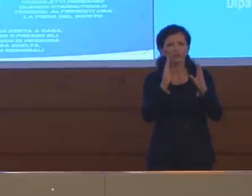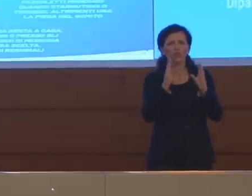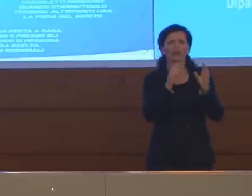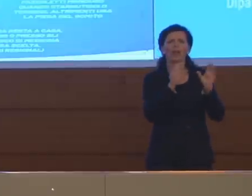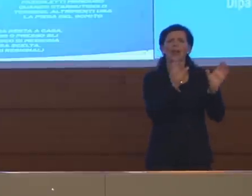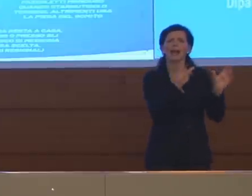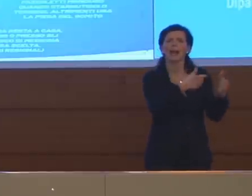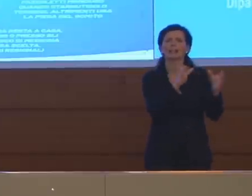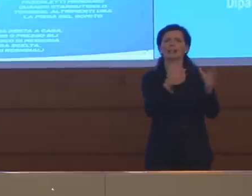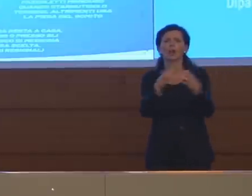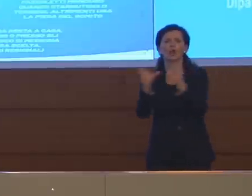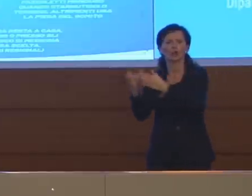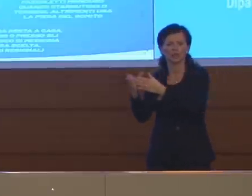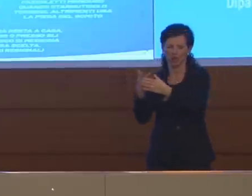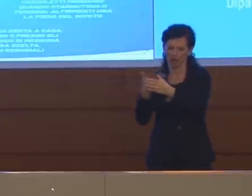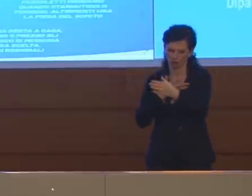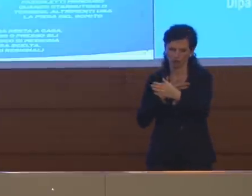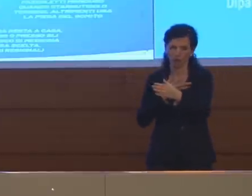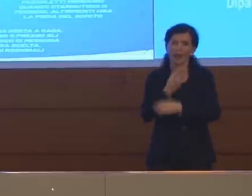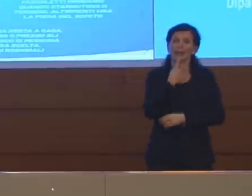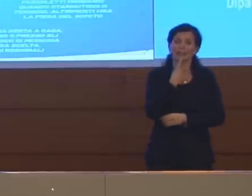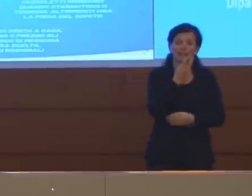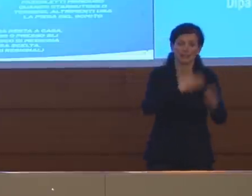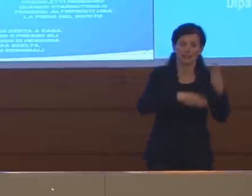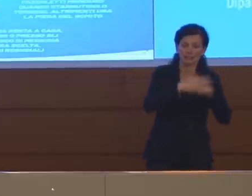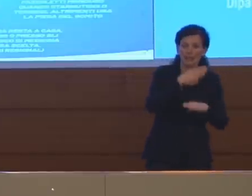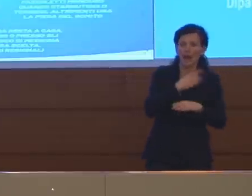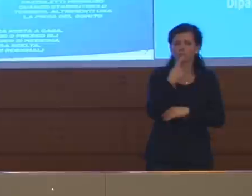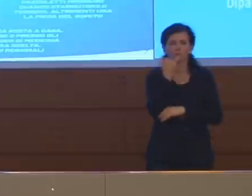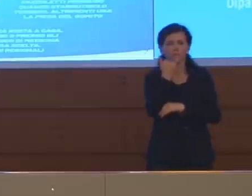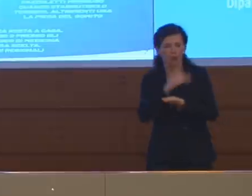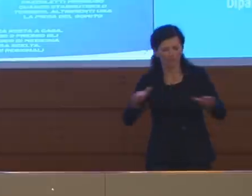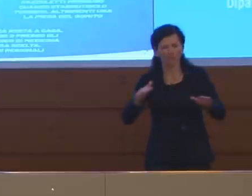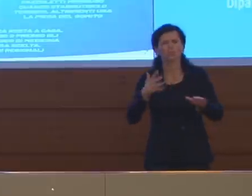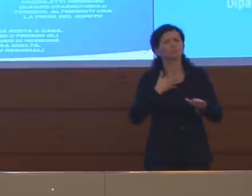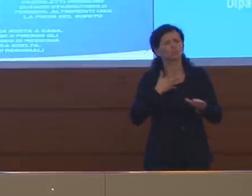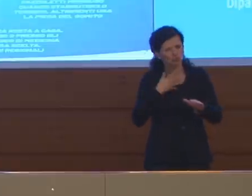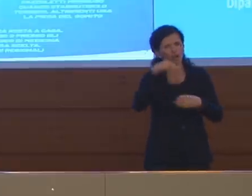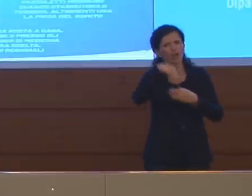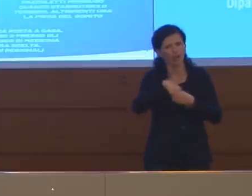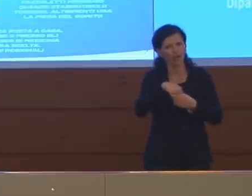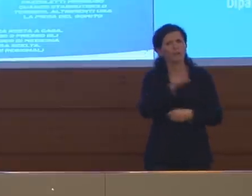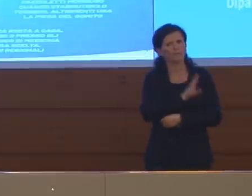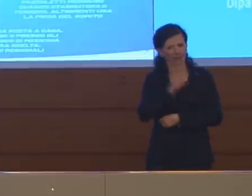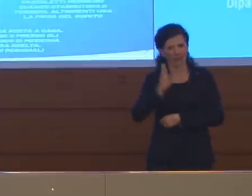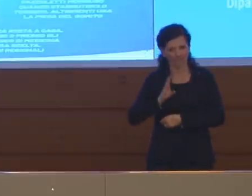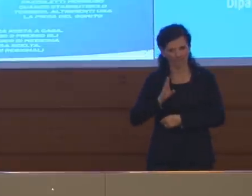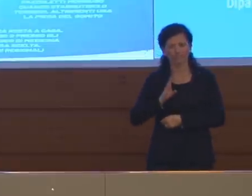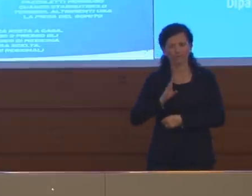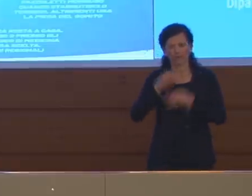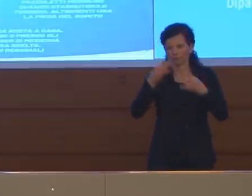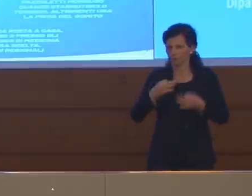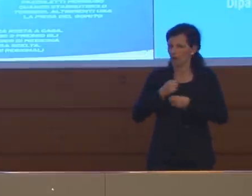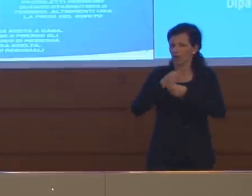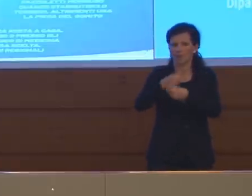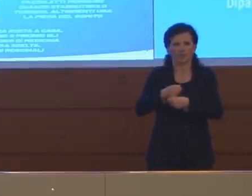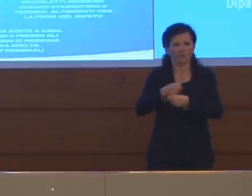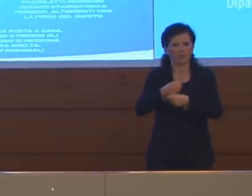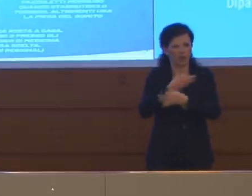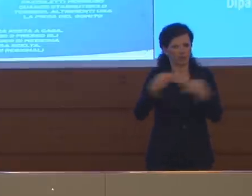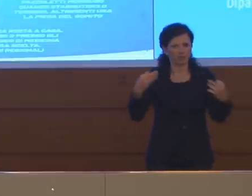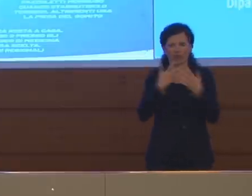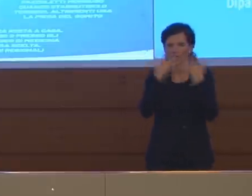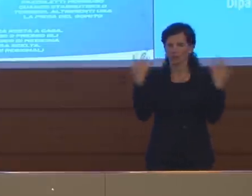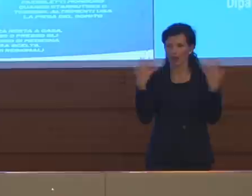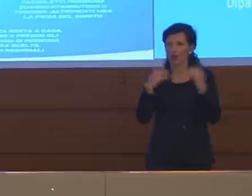piuttosto che di disagio sono presenti, quindi il problema, ed è infatti alcune delle